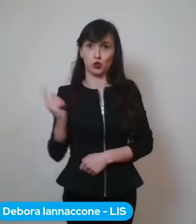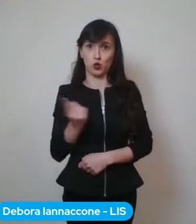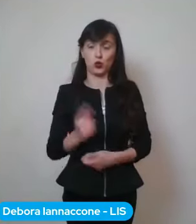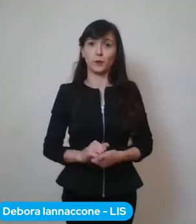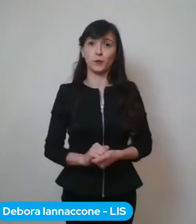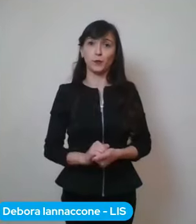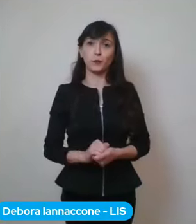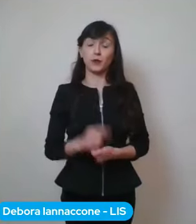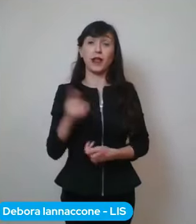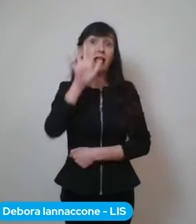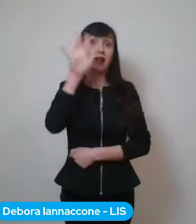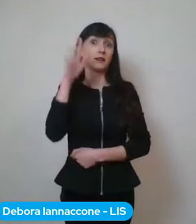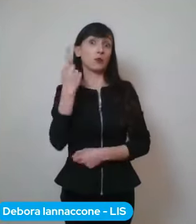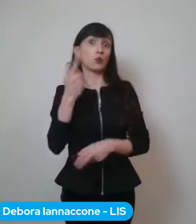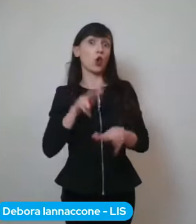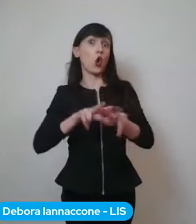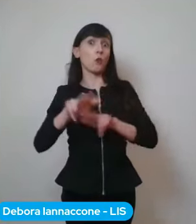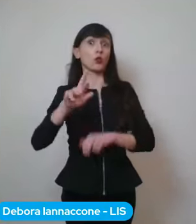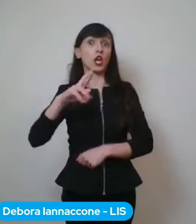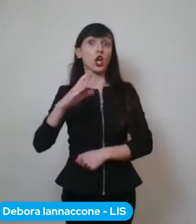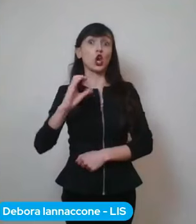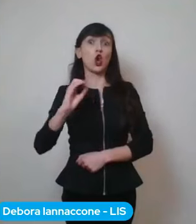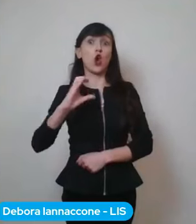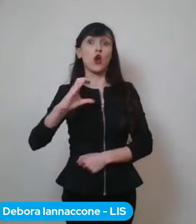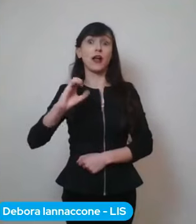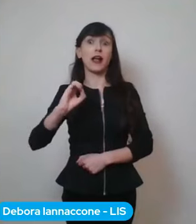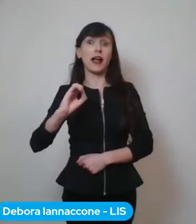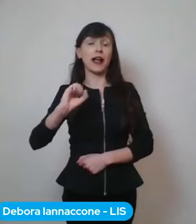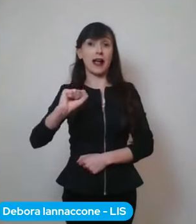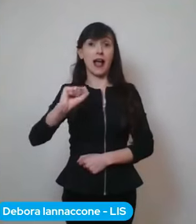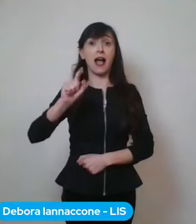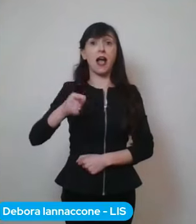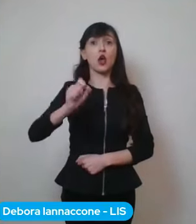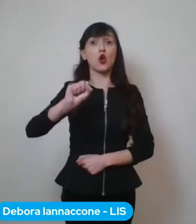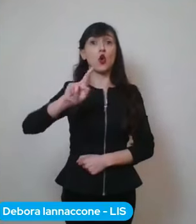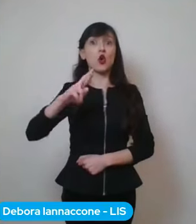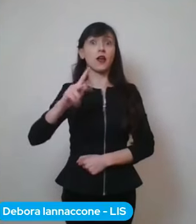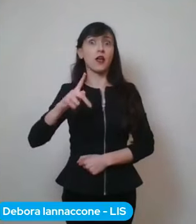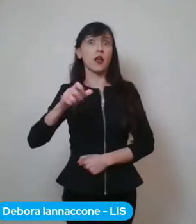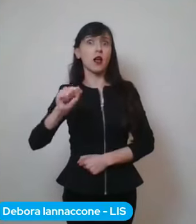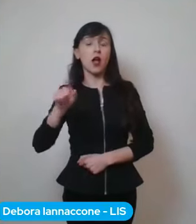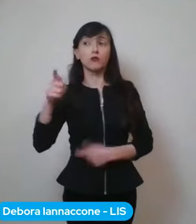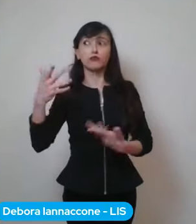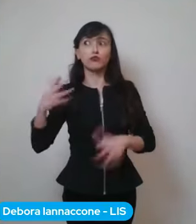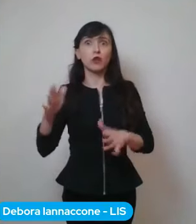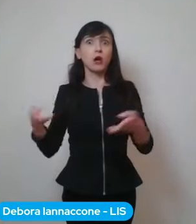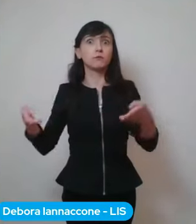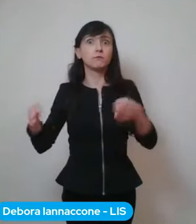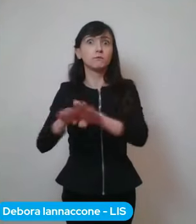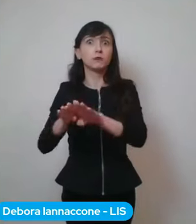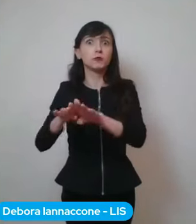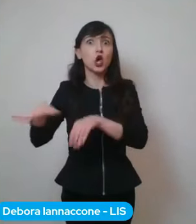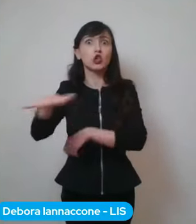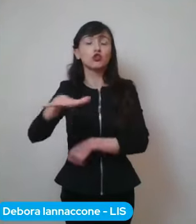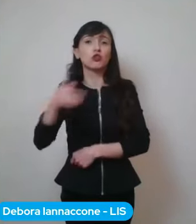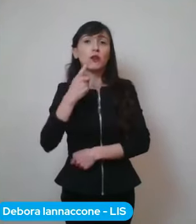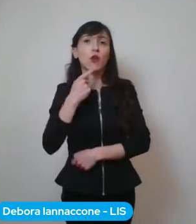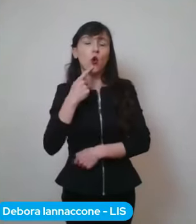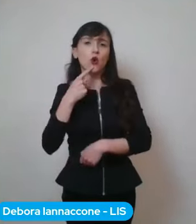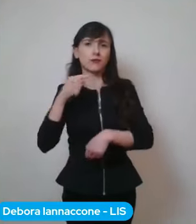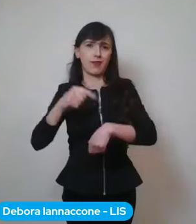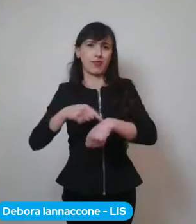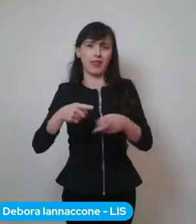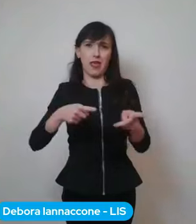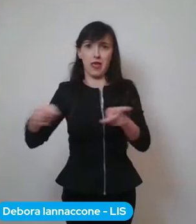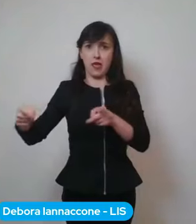comune di Roccagorga che è stato chiuso, è stato in zona rossa per un certo tempo e adesso ha